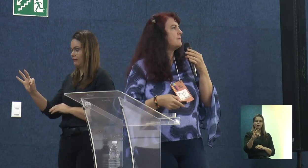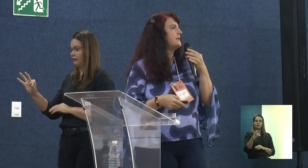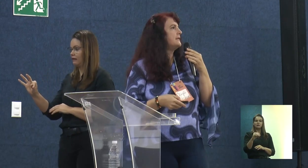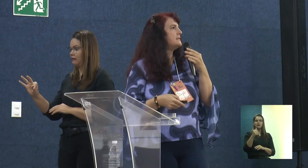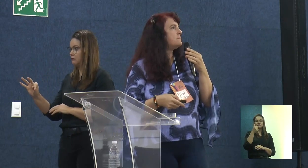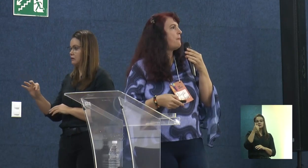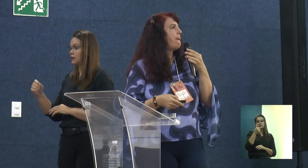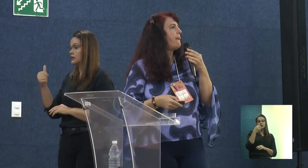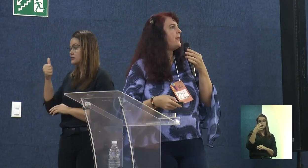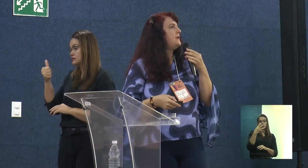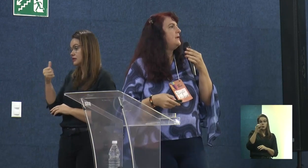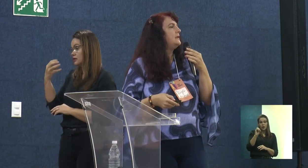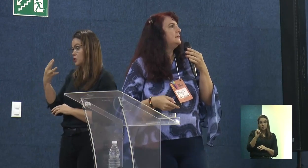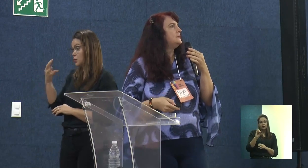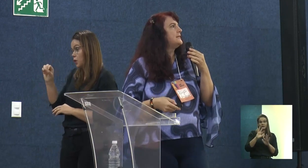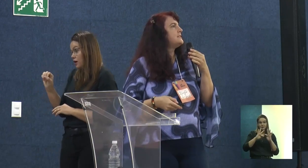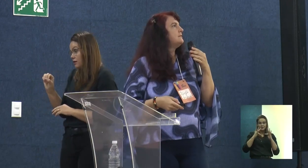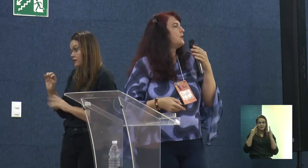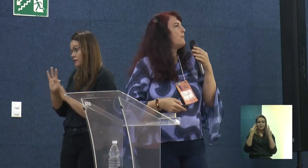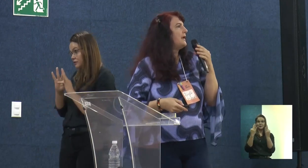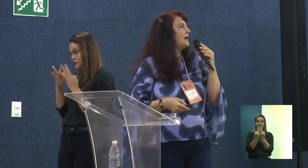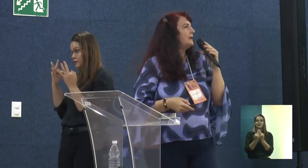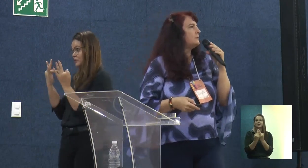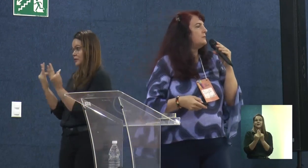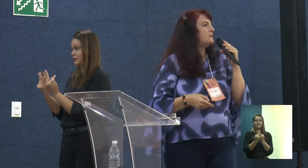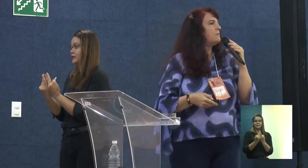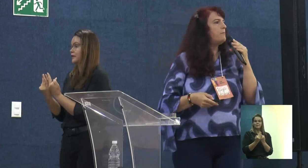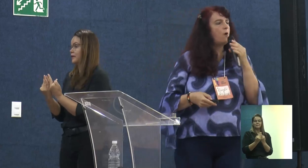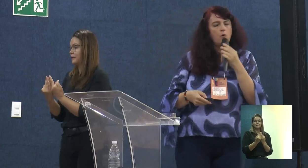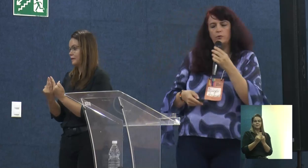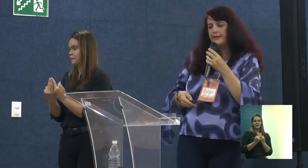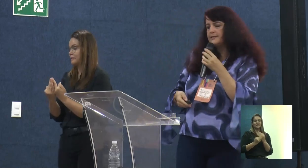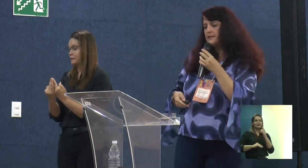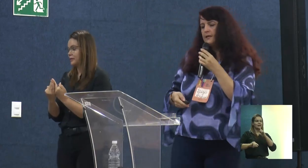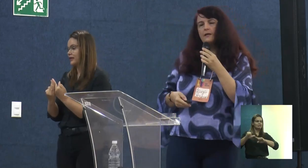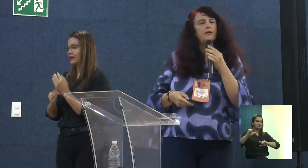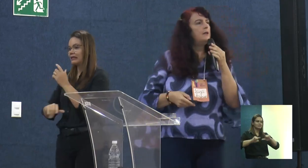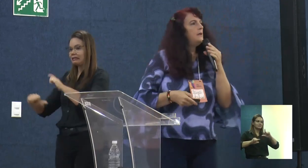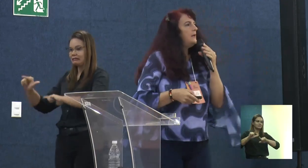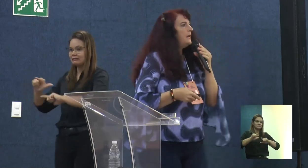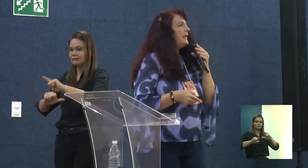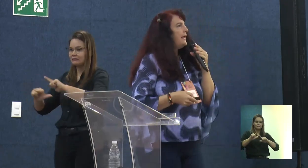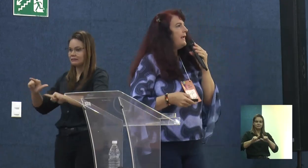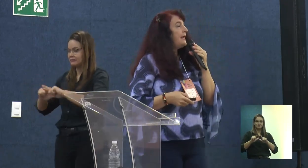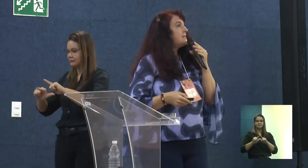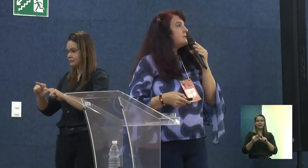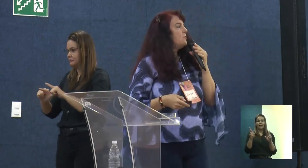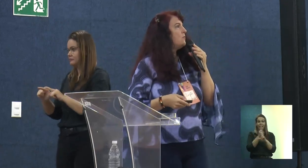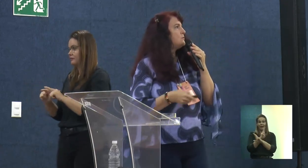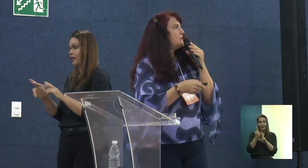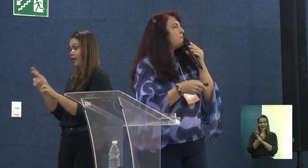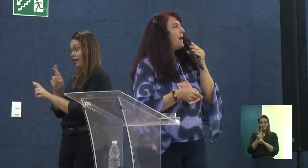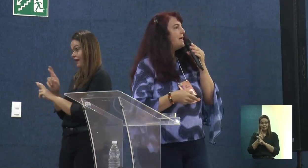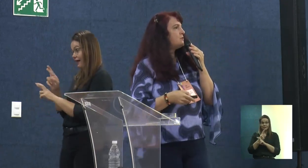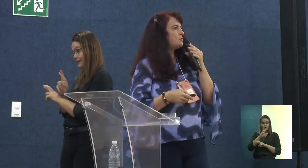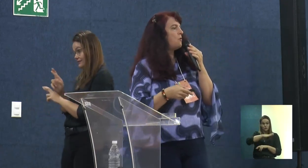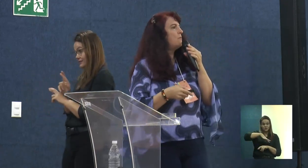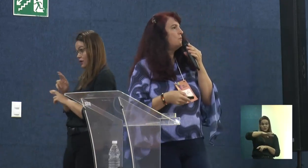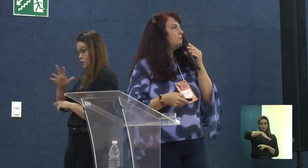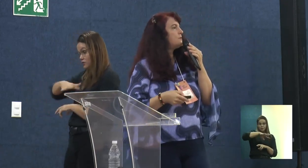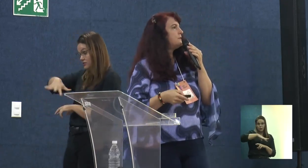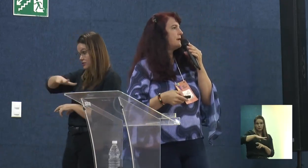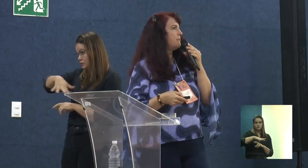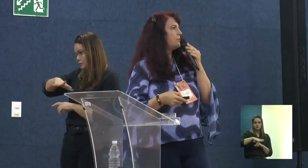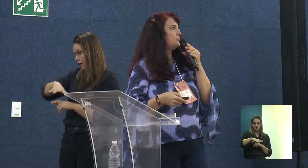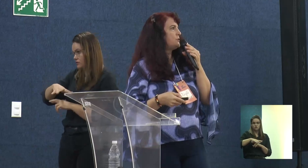famílias. Então, está sendo trabalhado um pouco dessa relação com os espaços